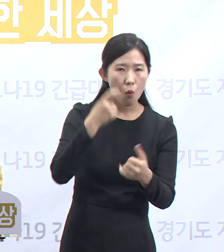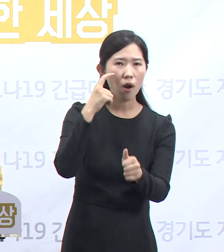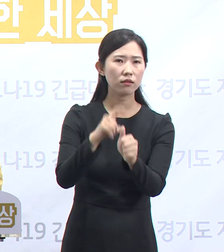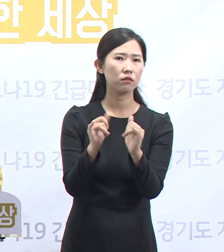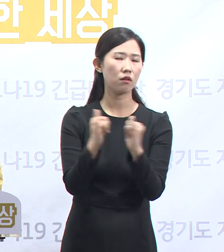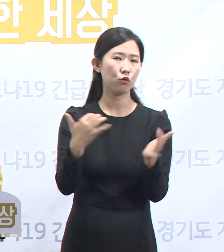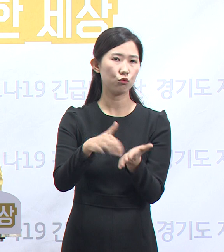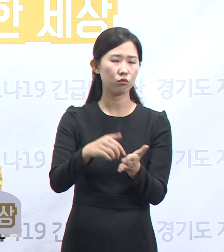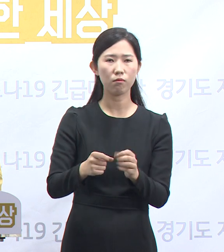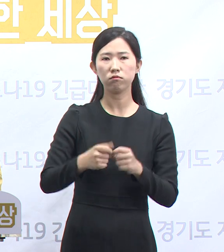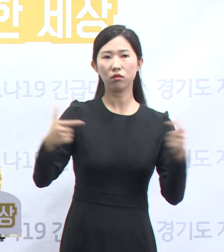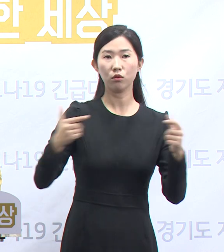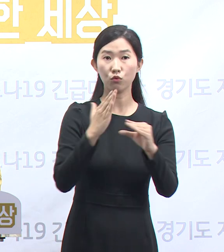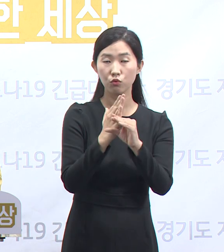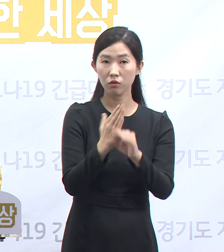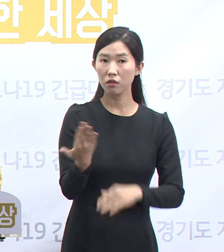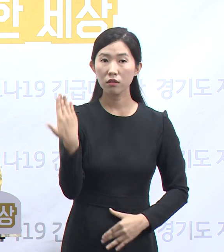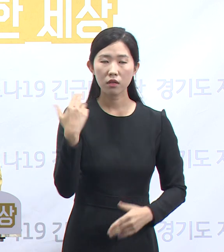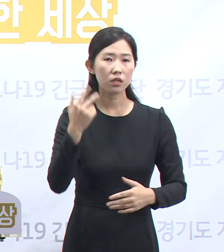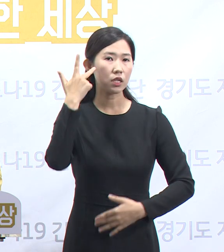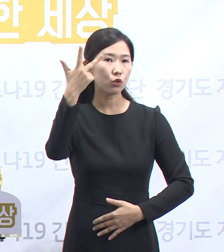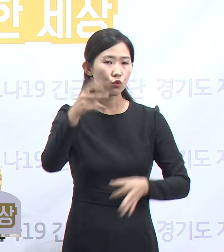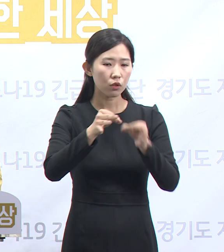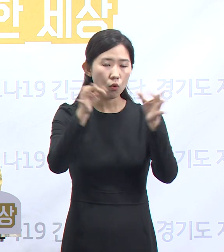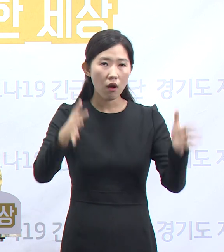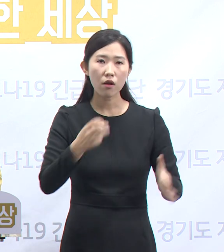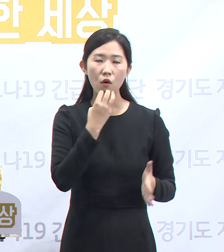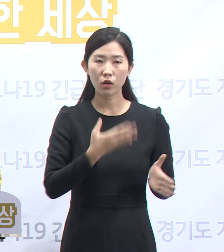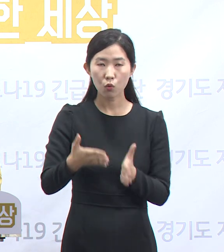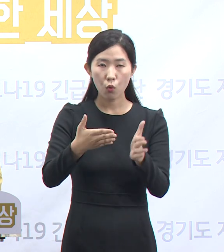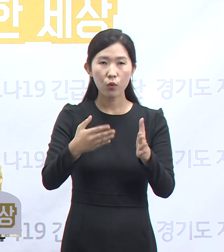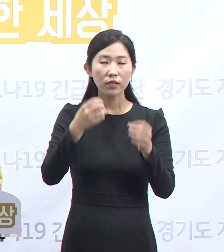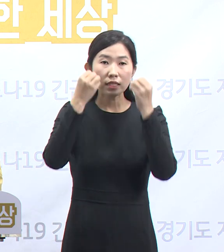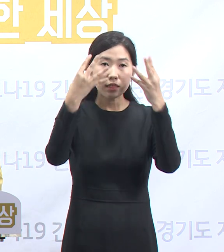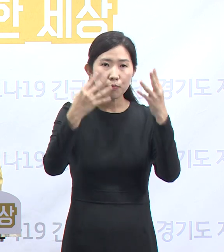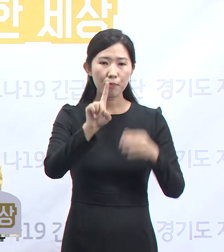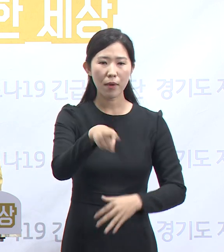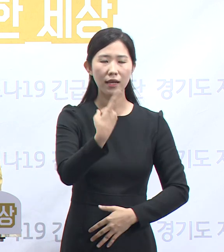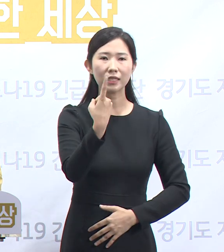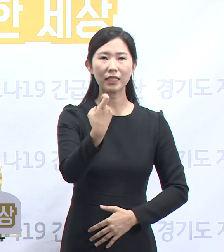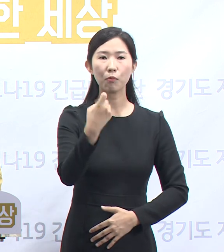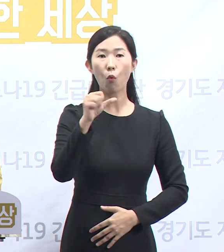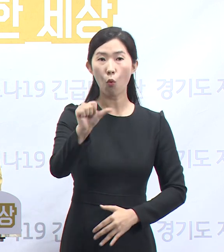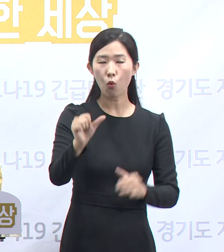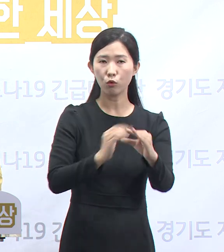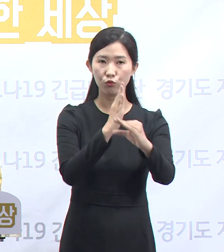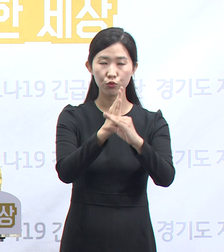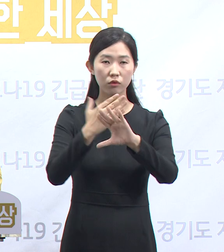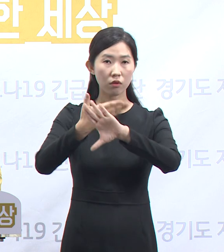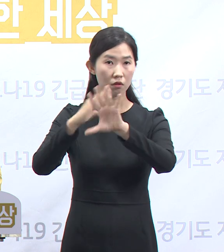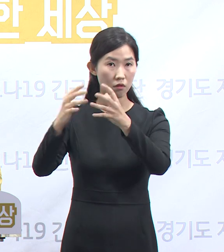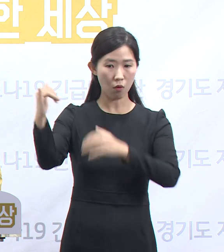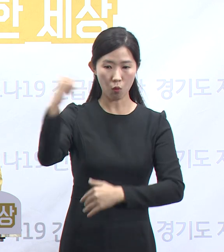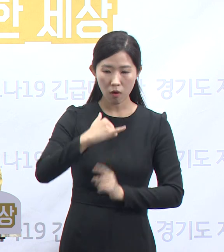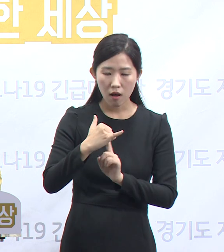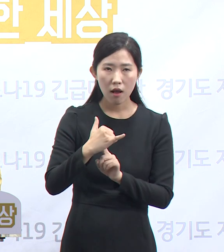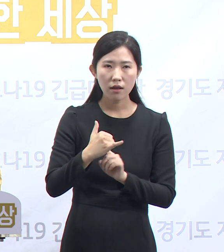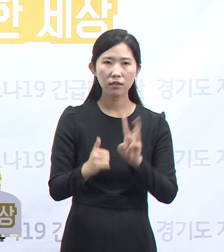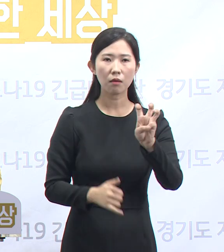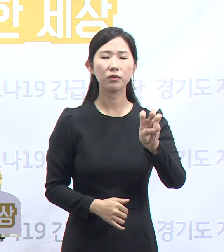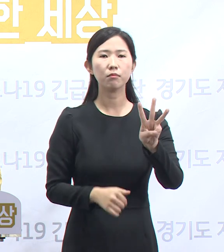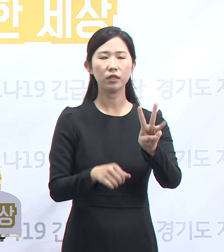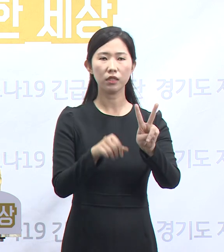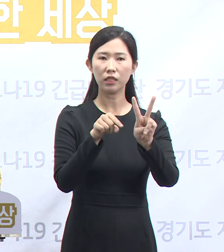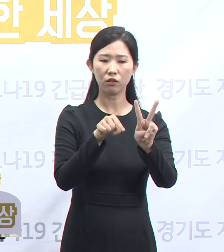최근 일주일간 도내 발생한 신규 확진자 115명 중 해외 유입과 관련한 사례는 32.2%인